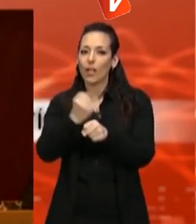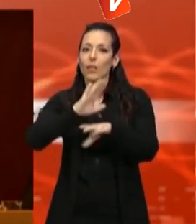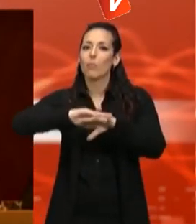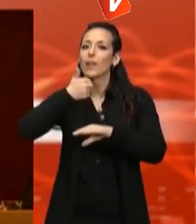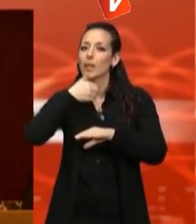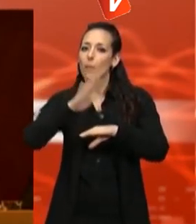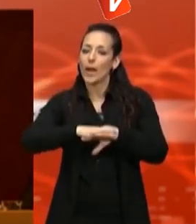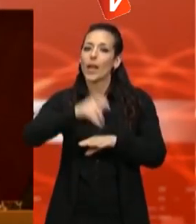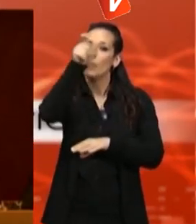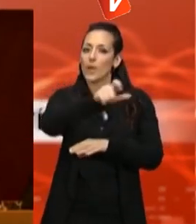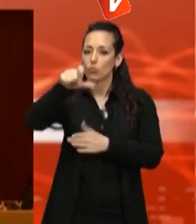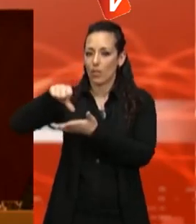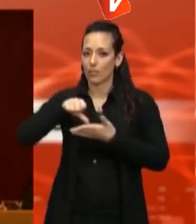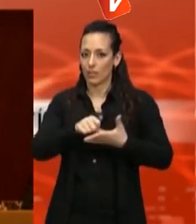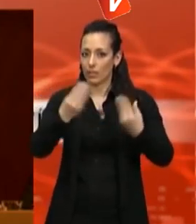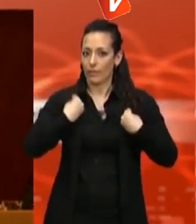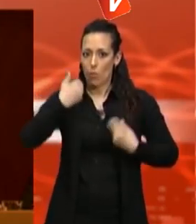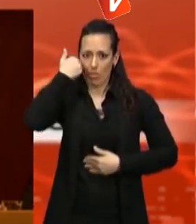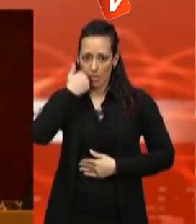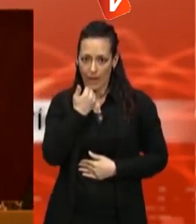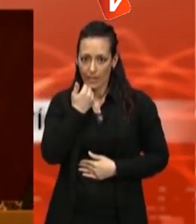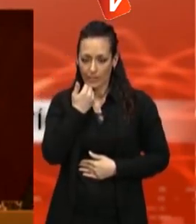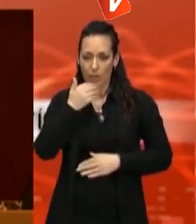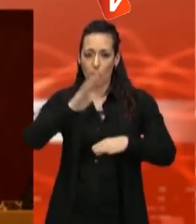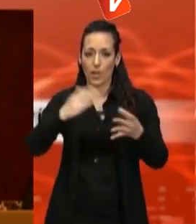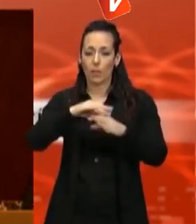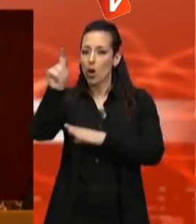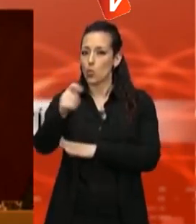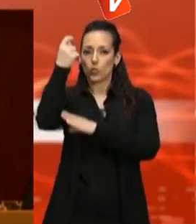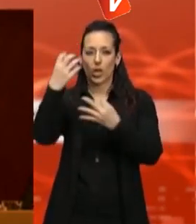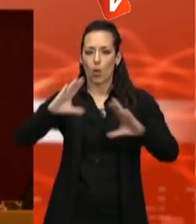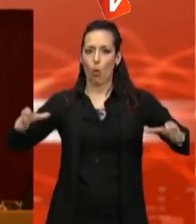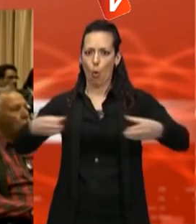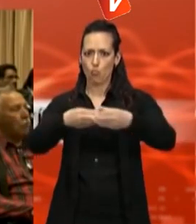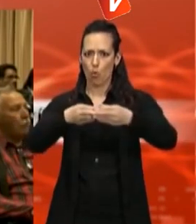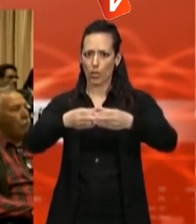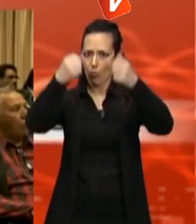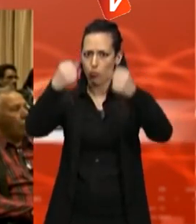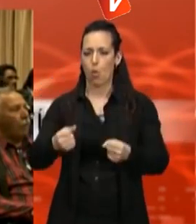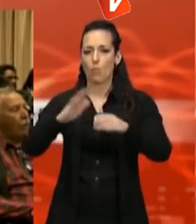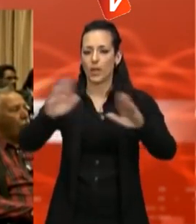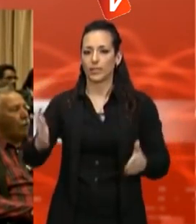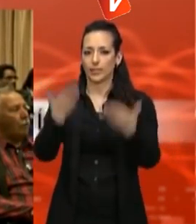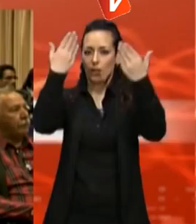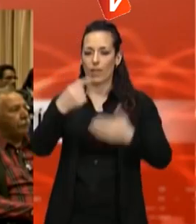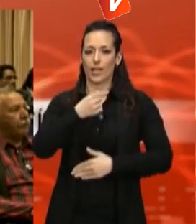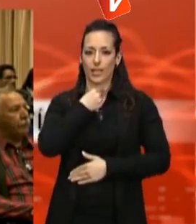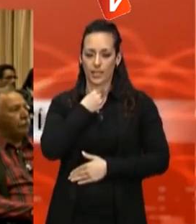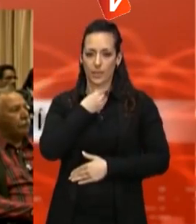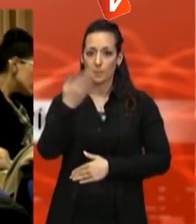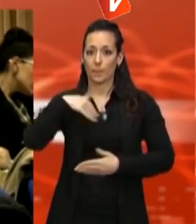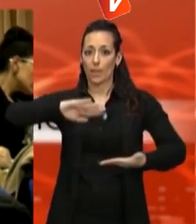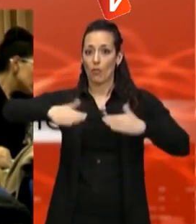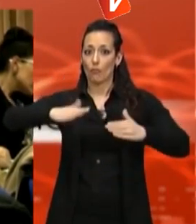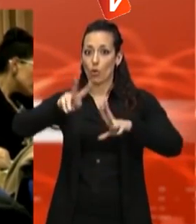seguir, evidentment, sent una sola ciutat, una sola comunitat capaç de fer front a la crisi sòlidament i de sortir-ne també. El nou fòrum enfortirà el capital